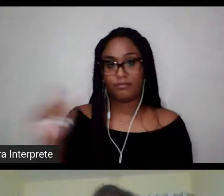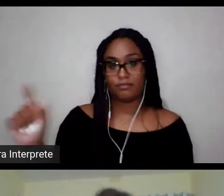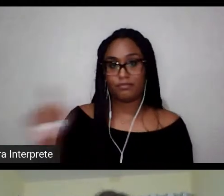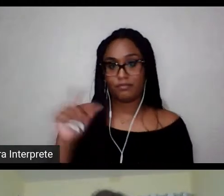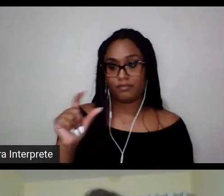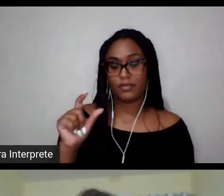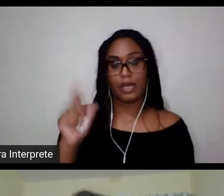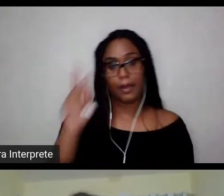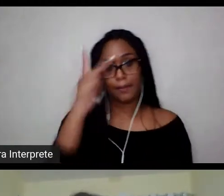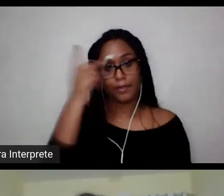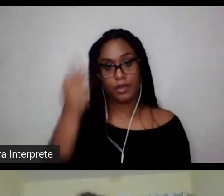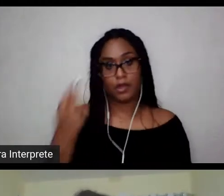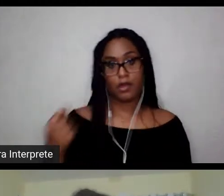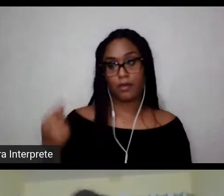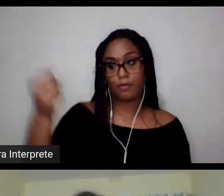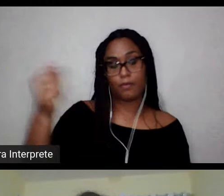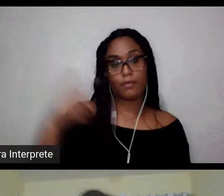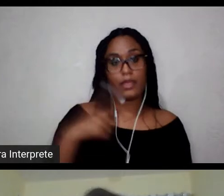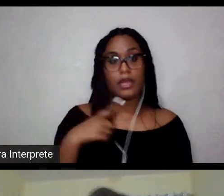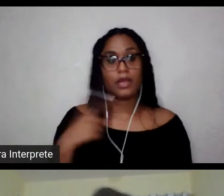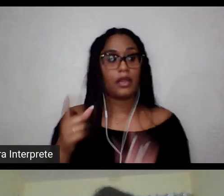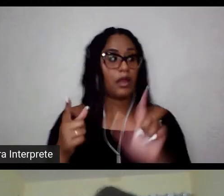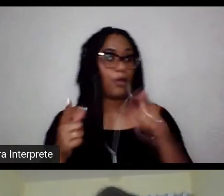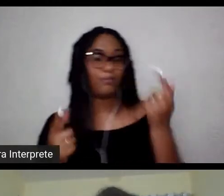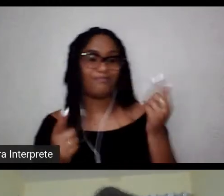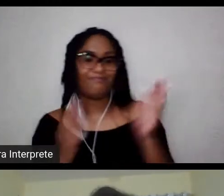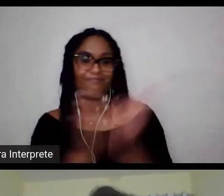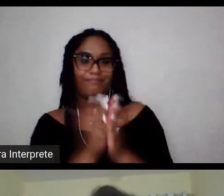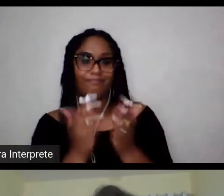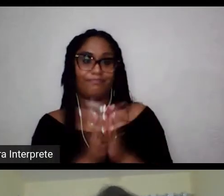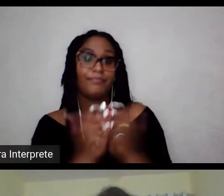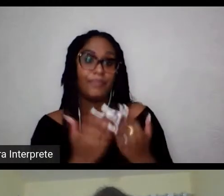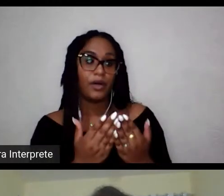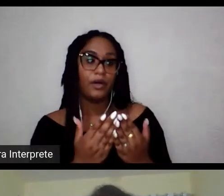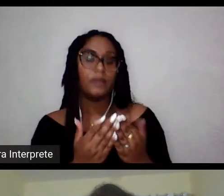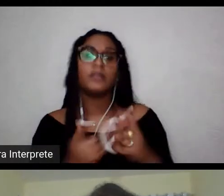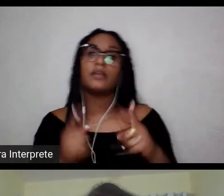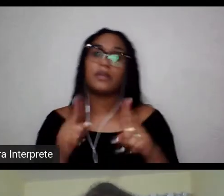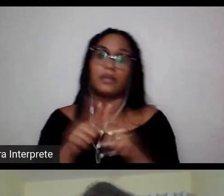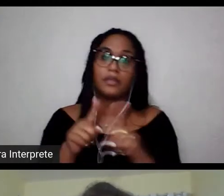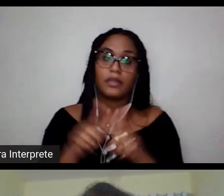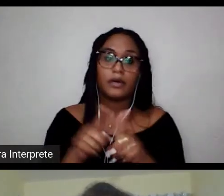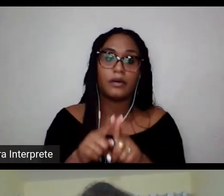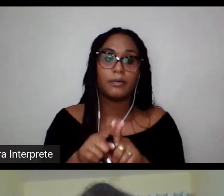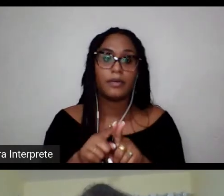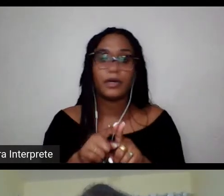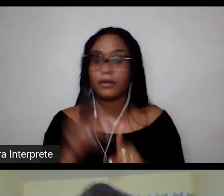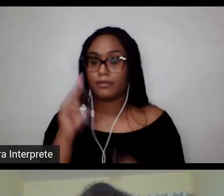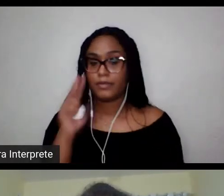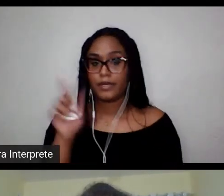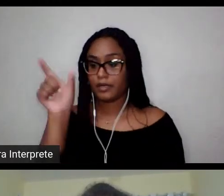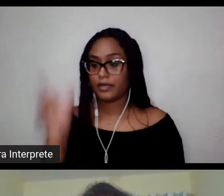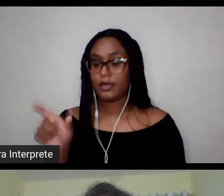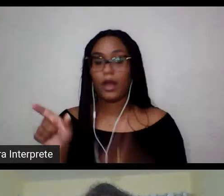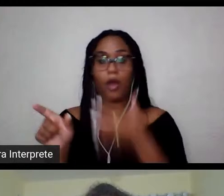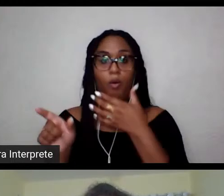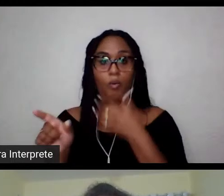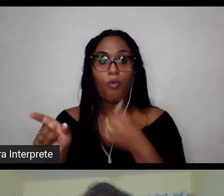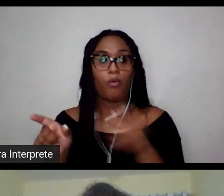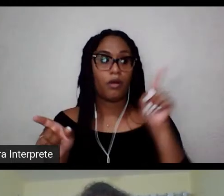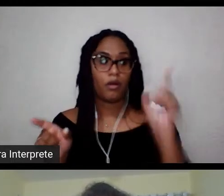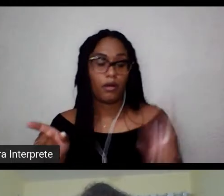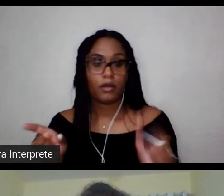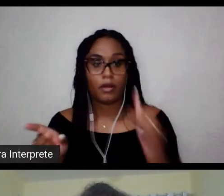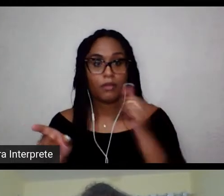juntam, elas também têm seu peso e sua diferença nas diferentes regiões desse país. Hoje, eu